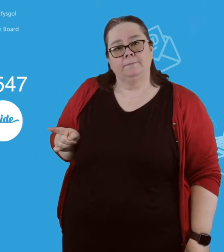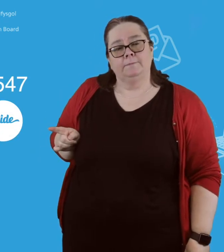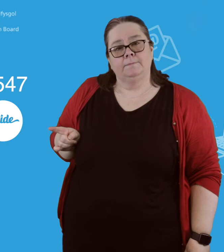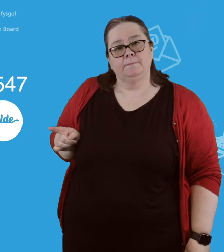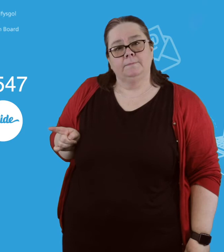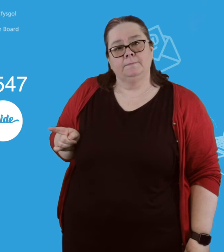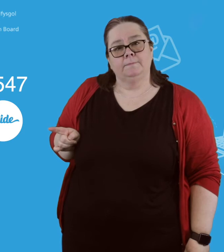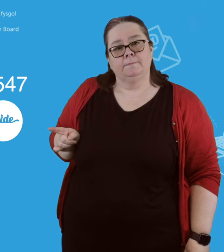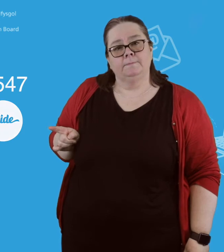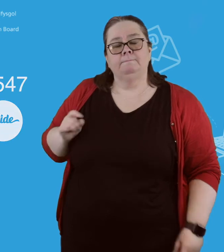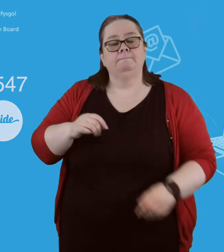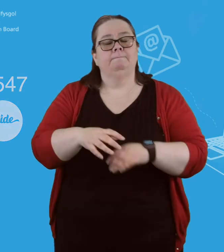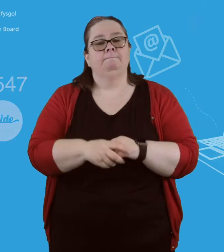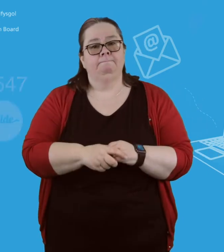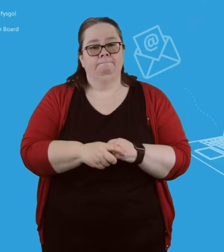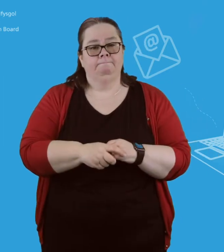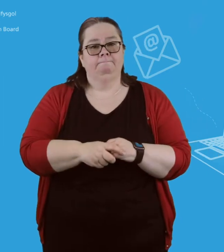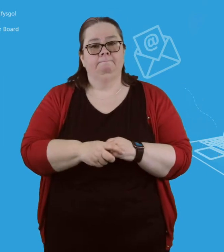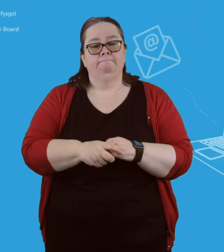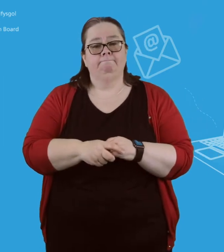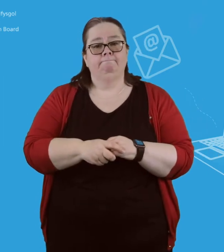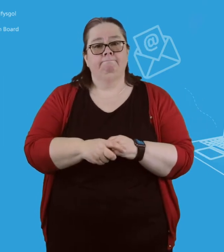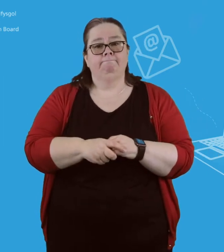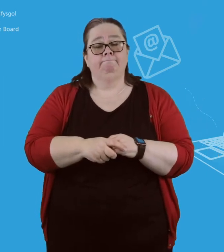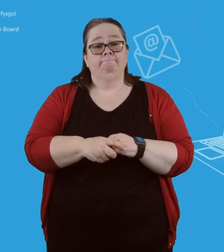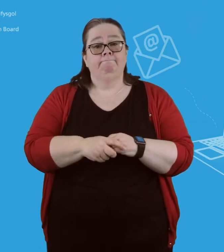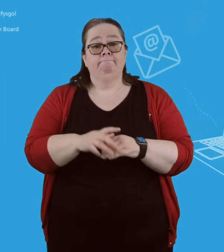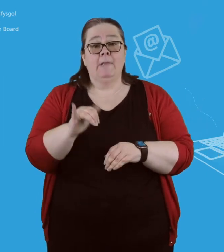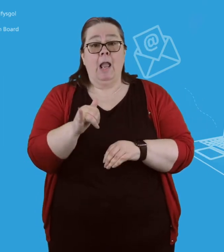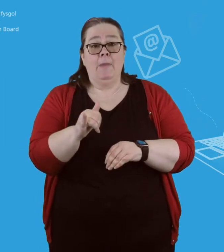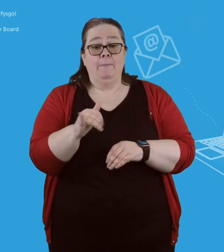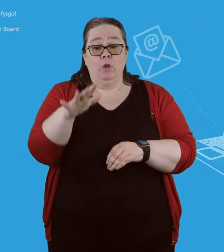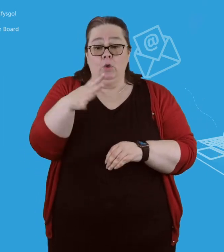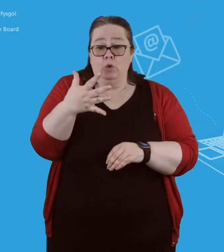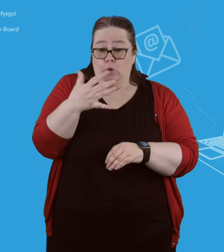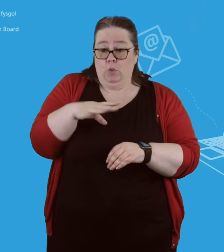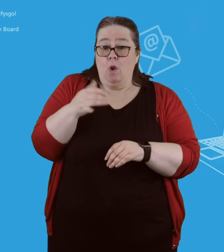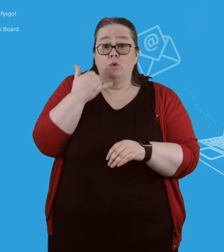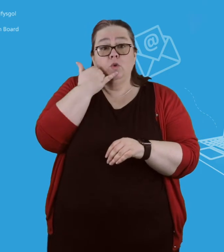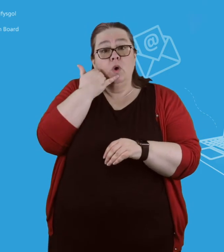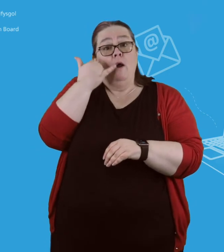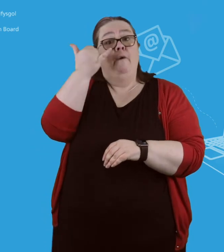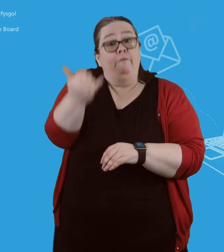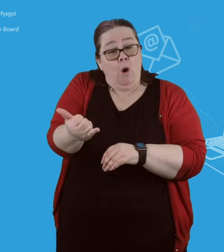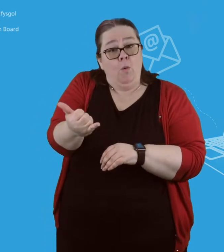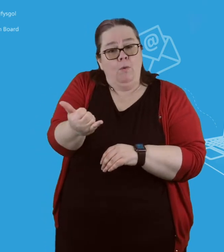yn prawn. Dydd llun i dydd gwenar dim yn cynnwys gwyliau banc. Hysbysiad